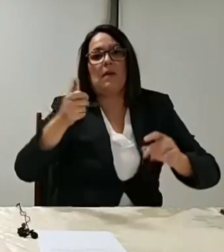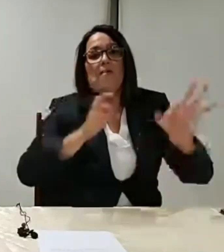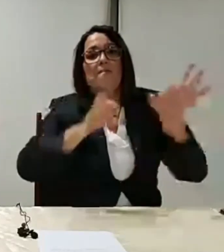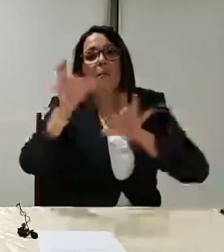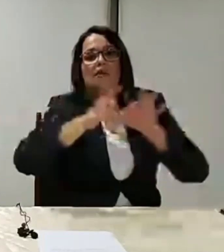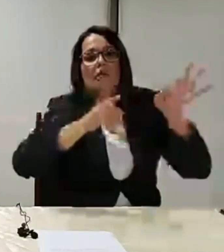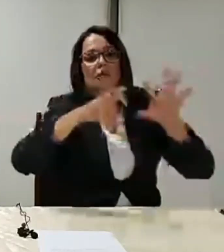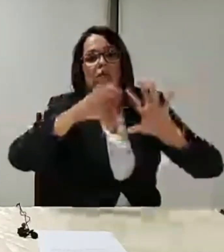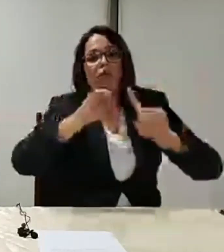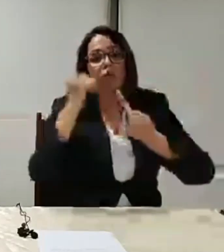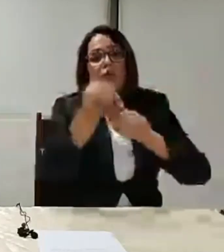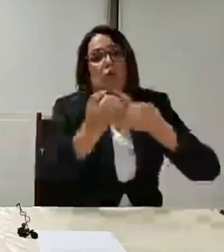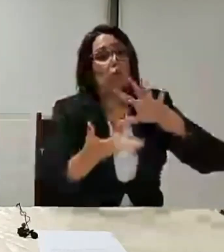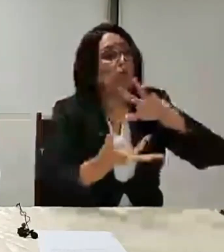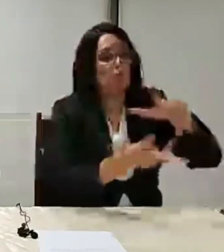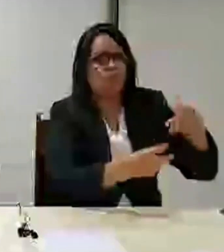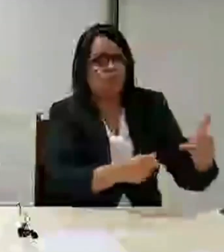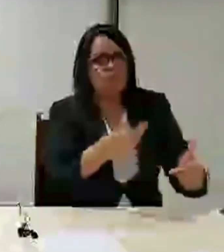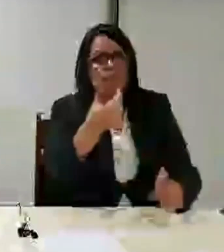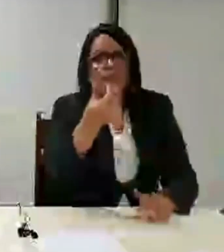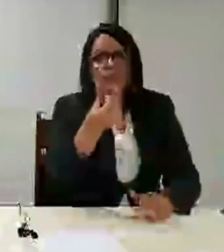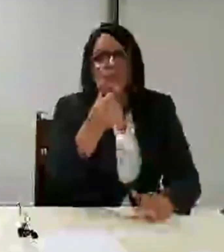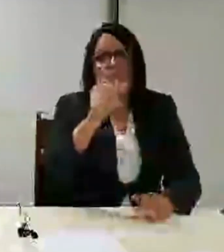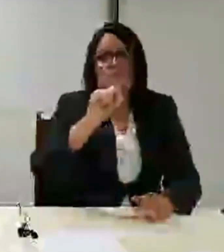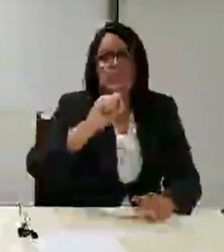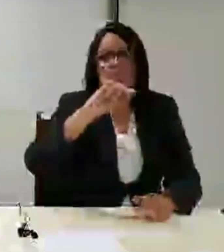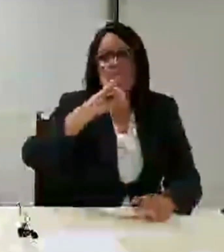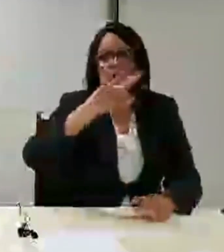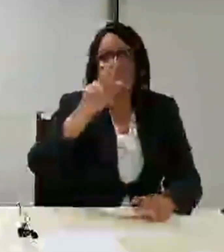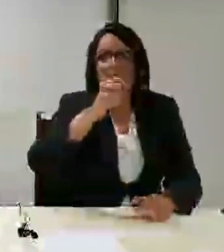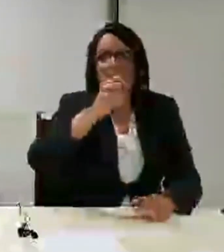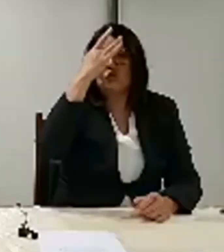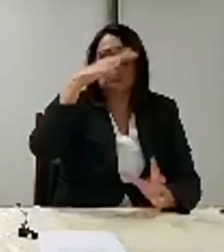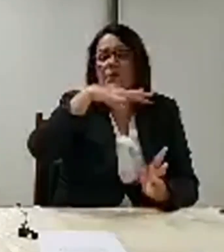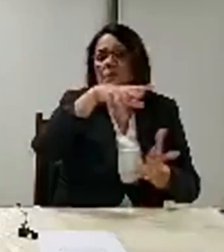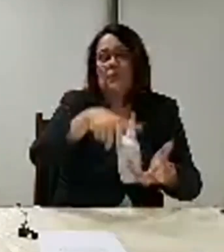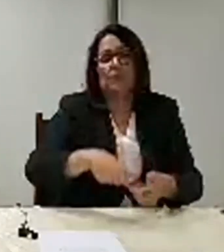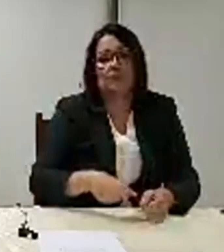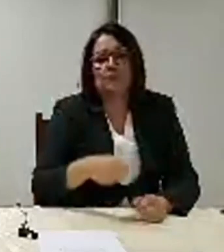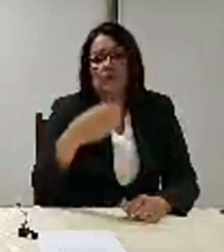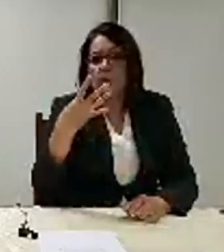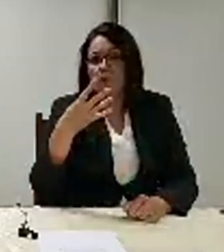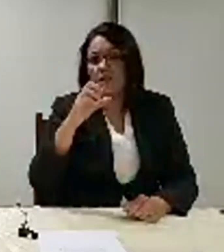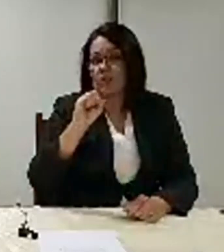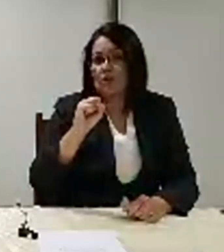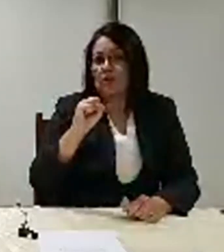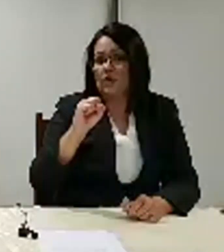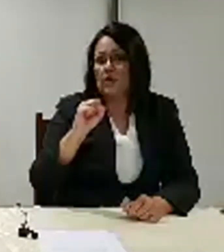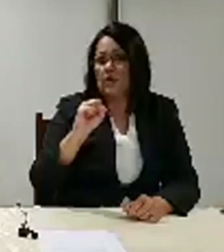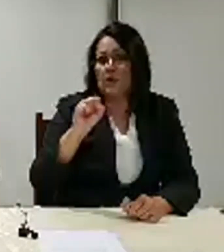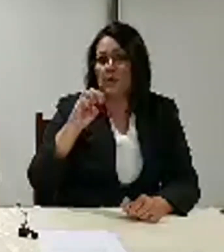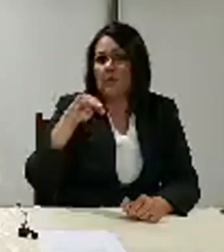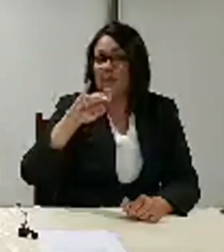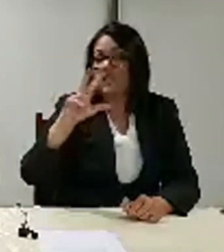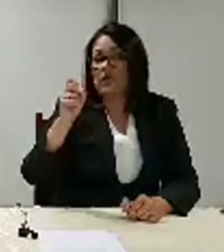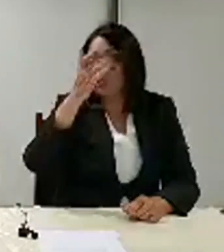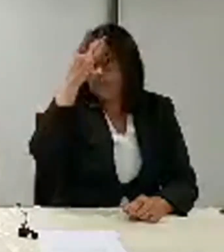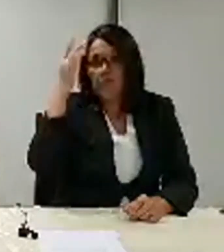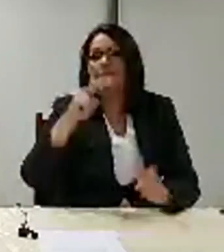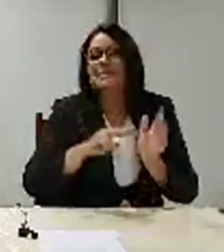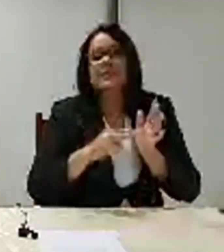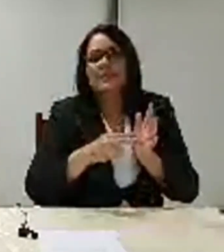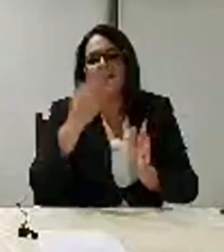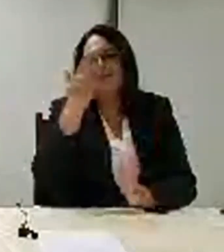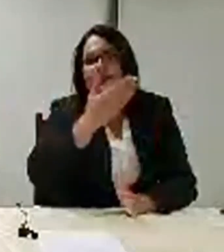Atendemos a 68 milhões de pessoas. 40 milhões de pessoas, né? Que é tida como invisível. São